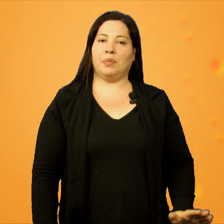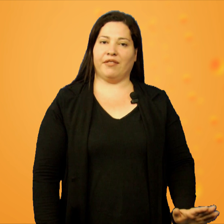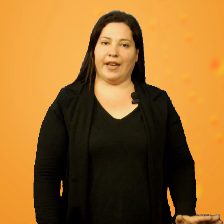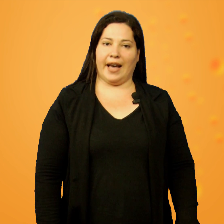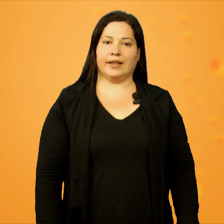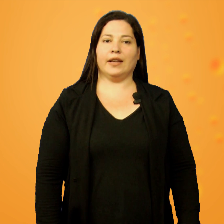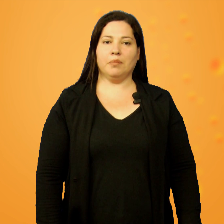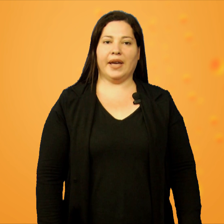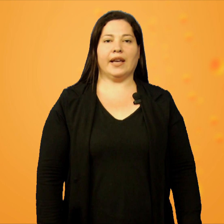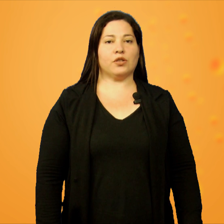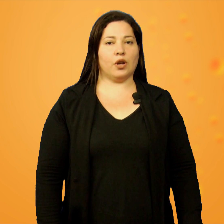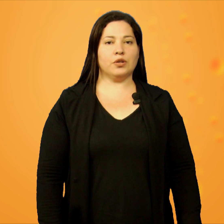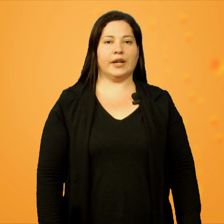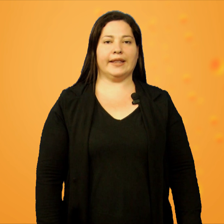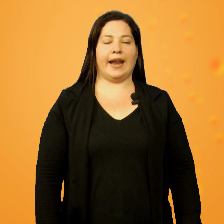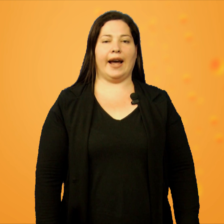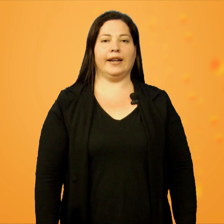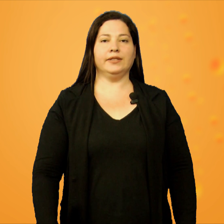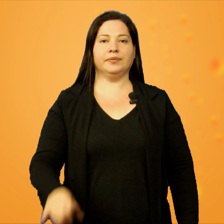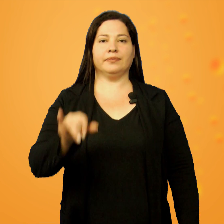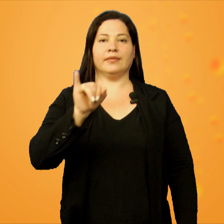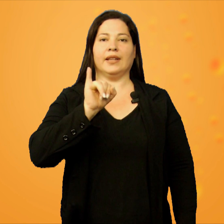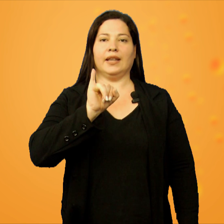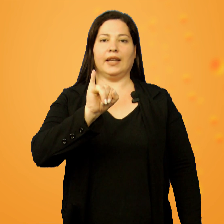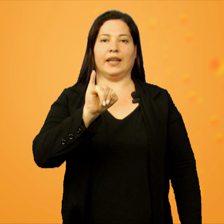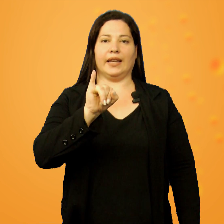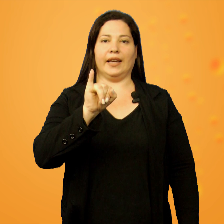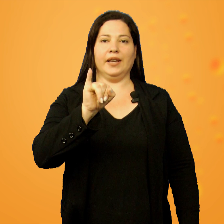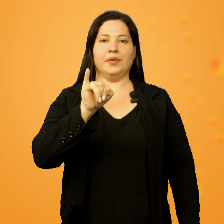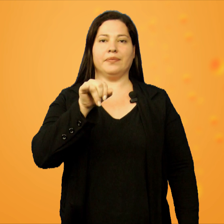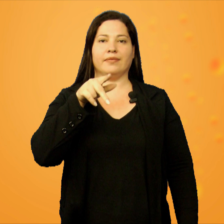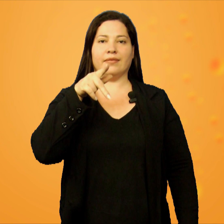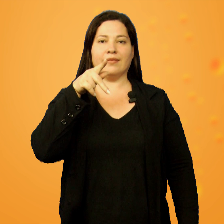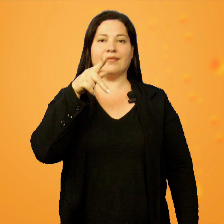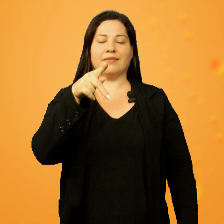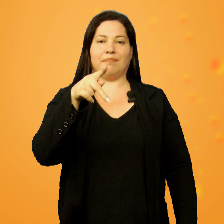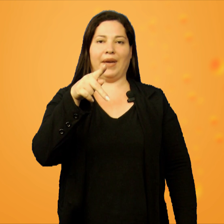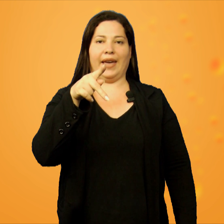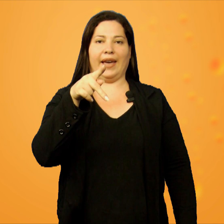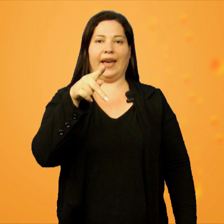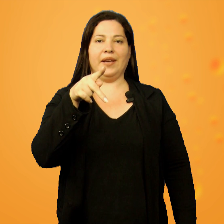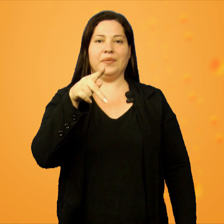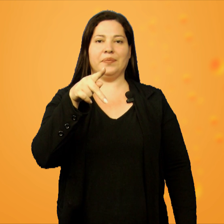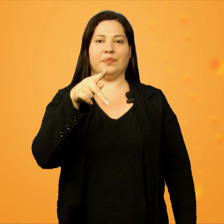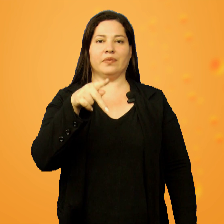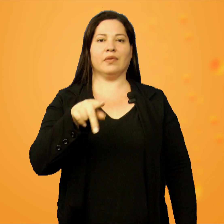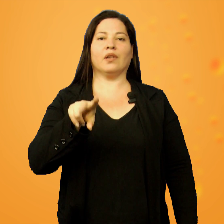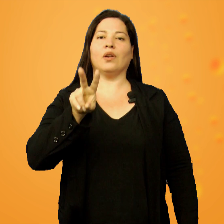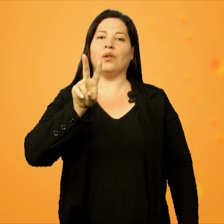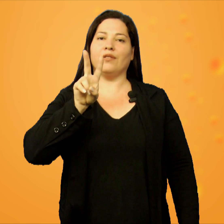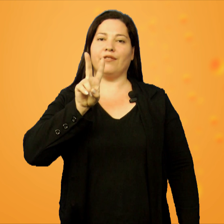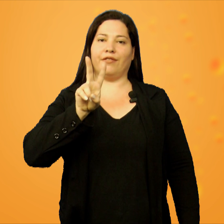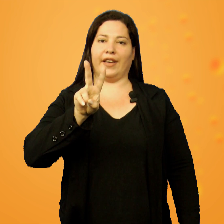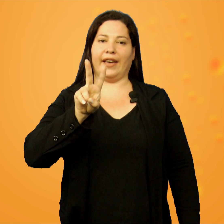IPVA também é só soletrar. I, P, V,